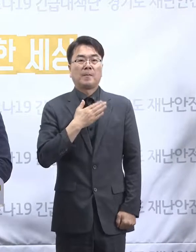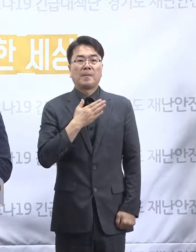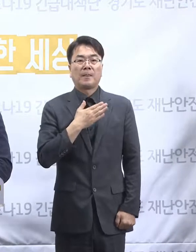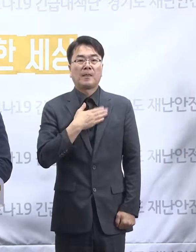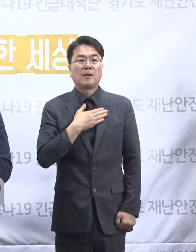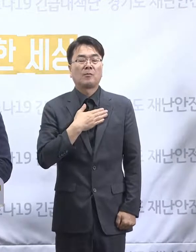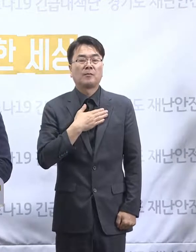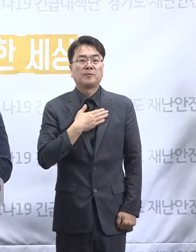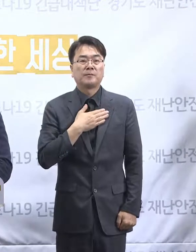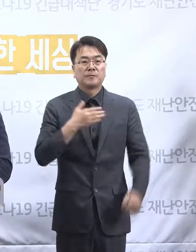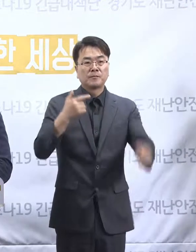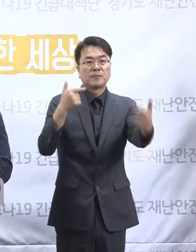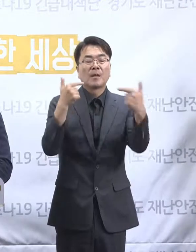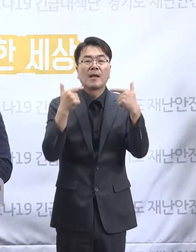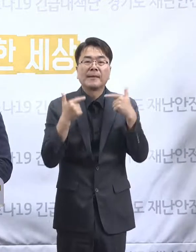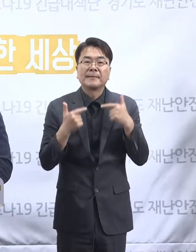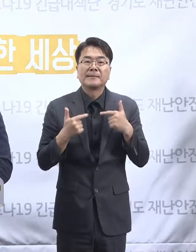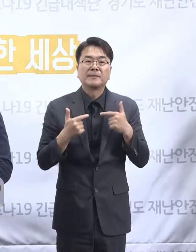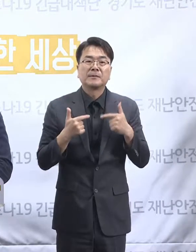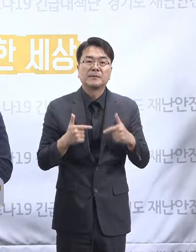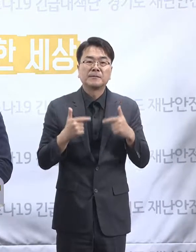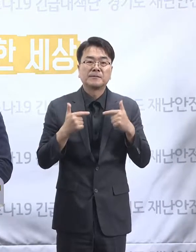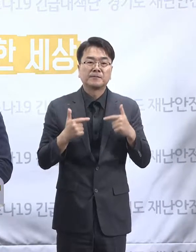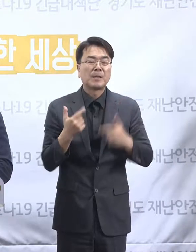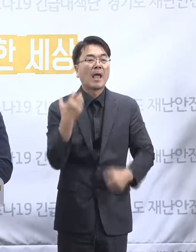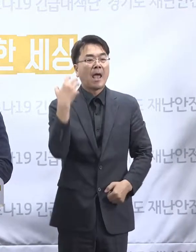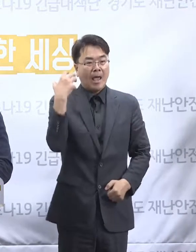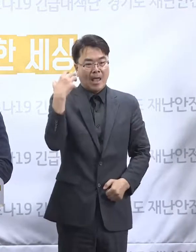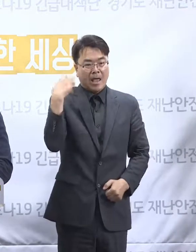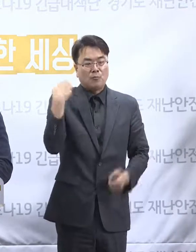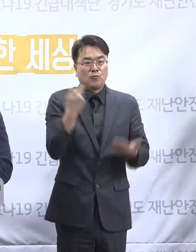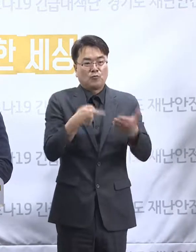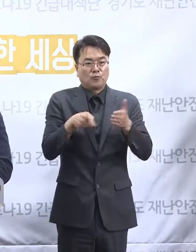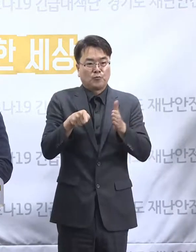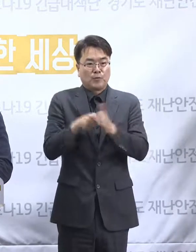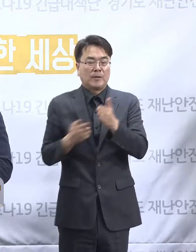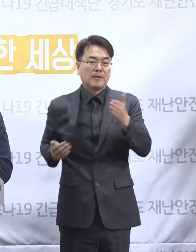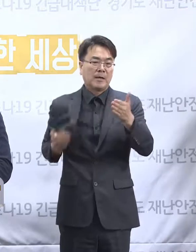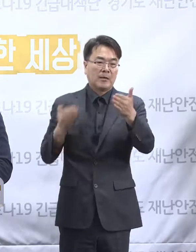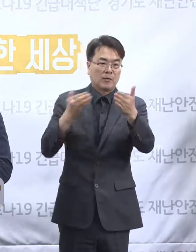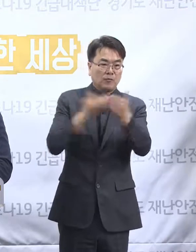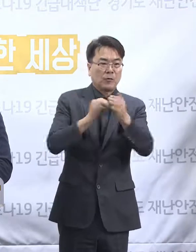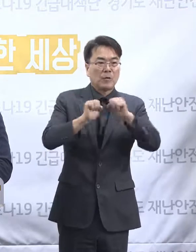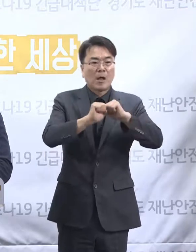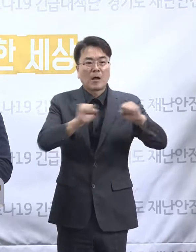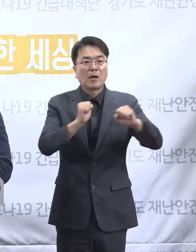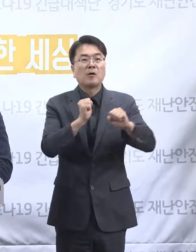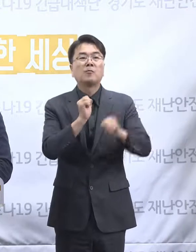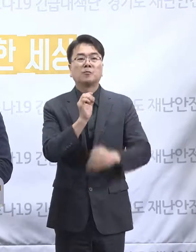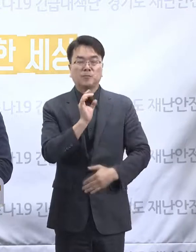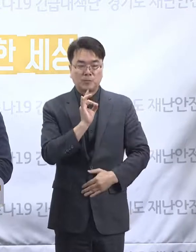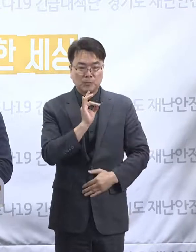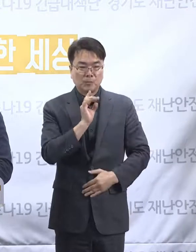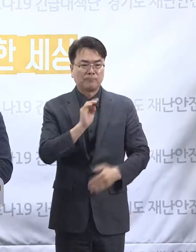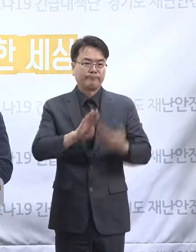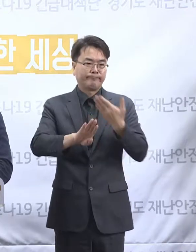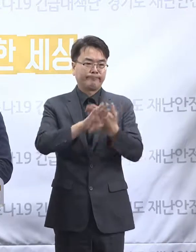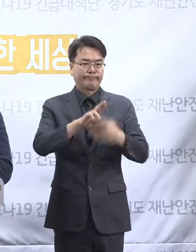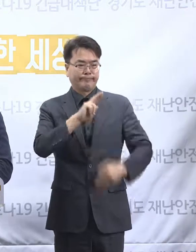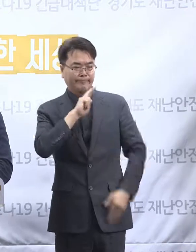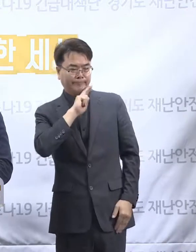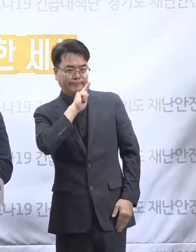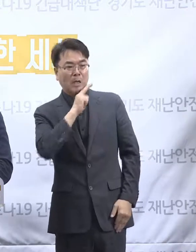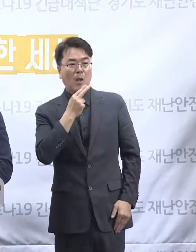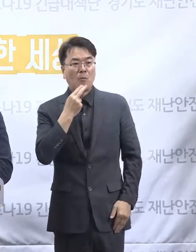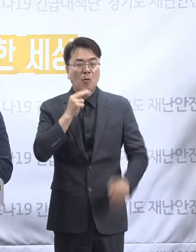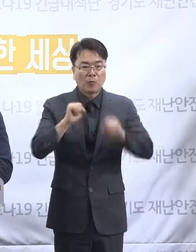저희들이 항상 저희들의 의무를 다하려고 했고 그리고 어떠한 의심을 받을 만한 행위를 하지 않으려고